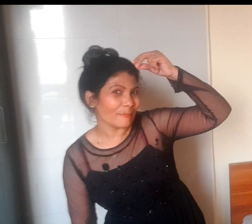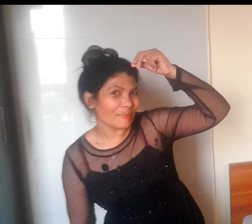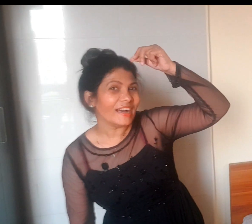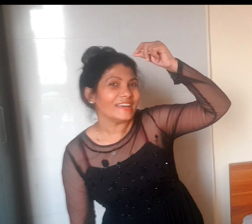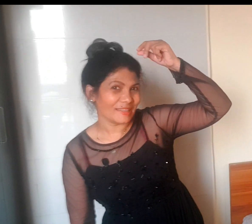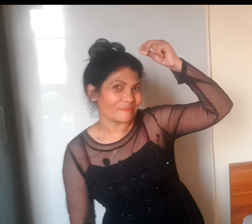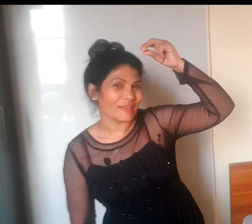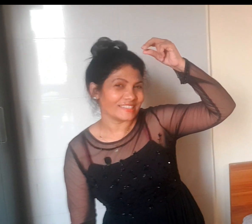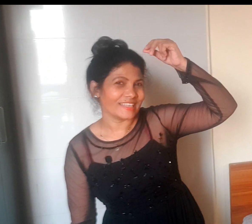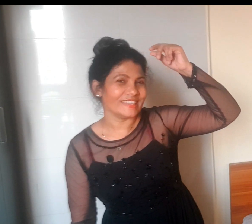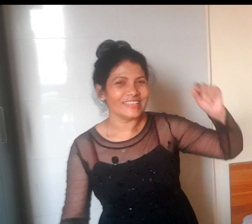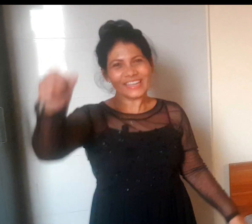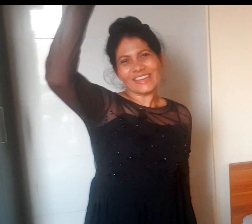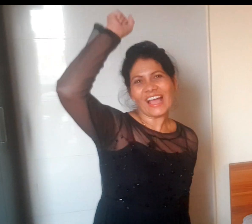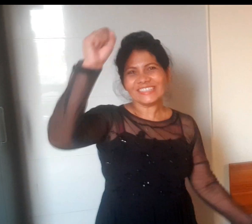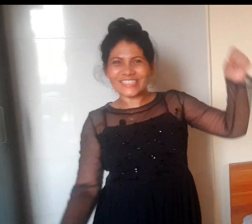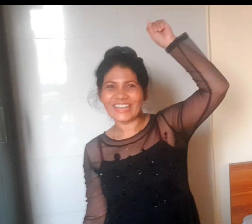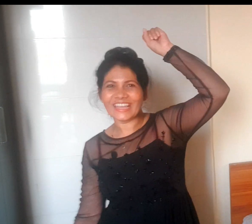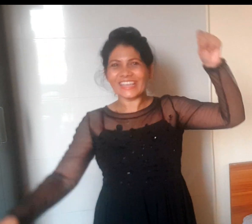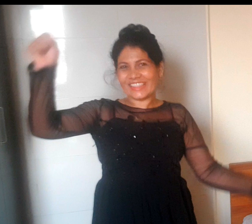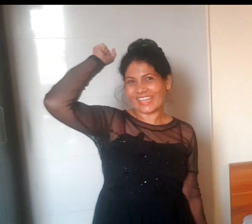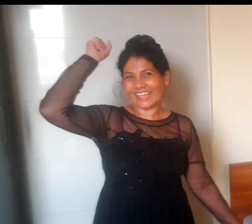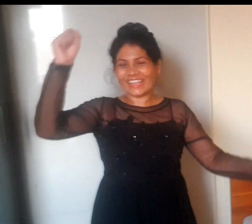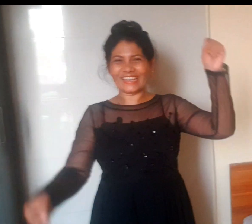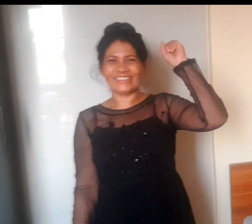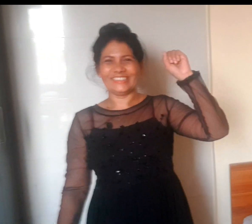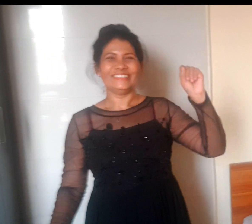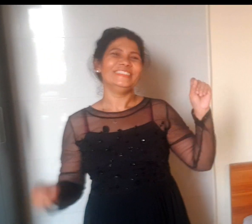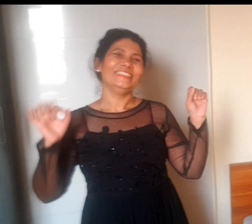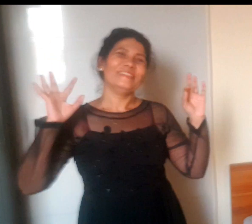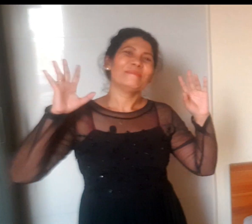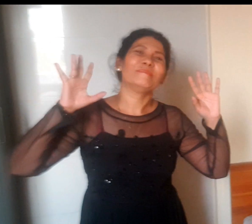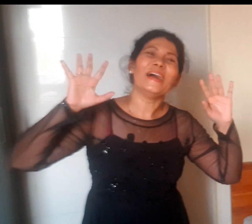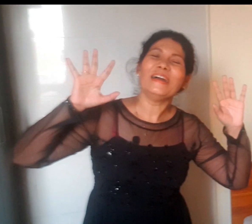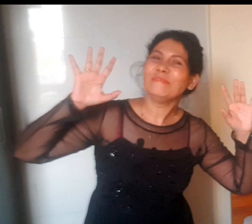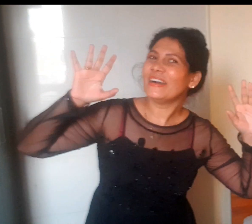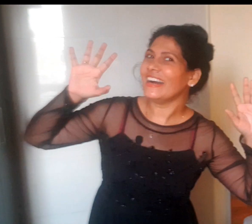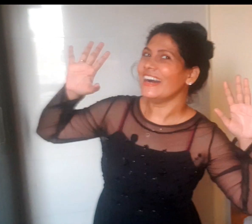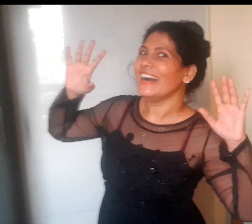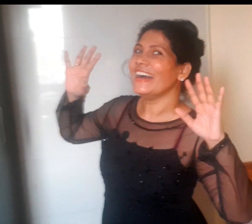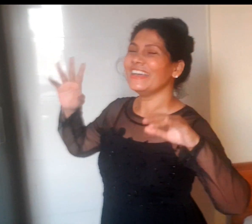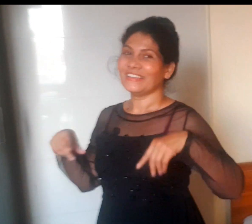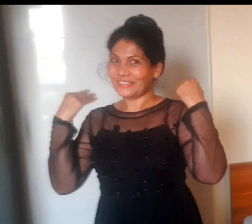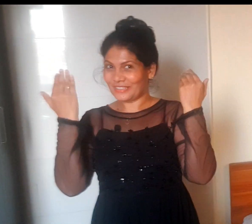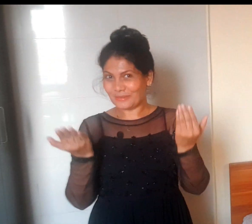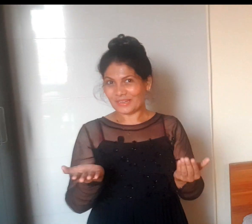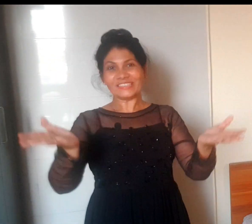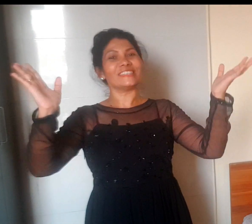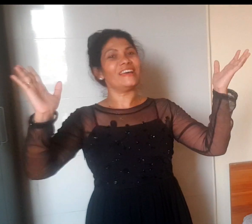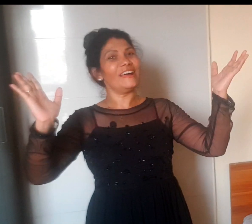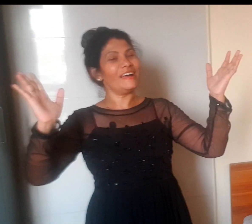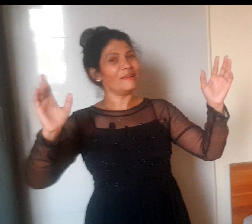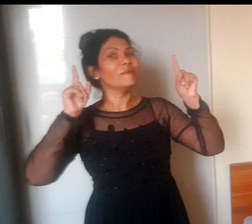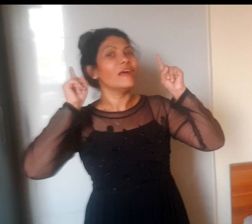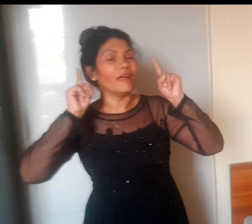पापा ने पैसे भी ये नाच रहे थे बाइ बाइ बाइ See you